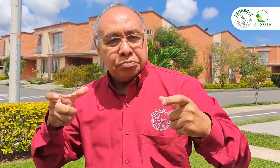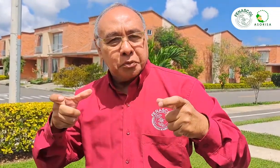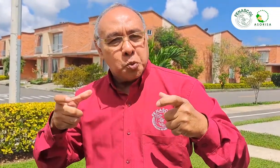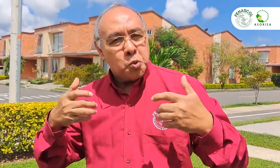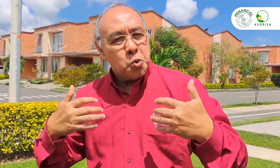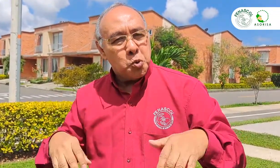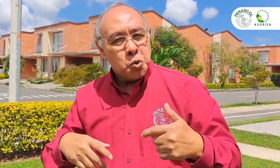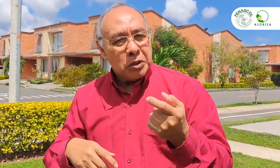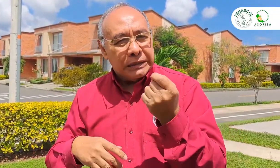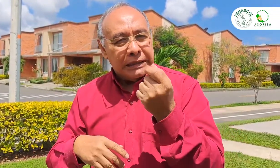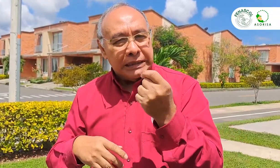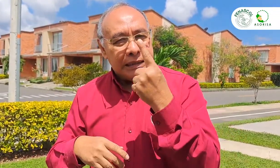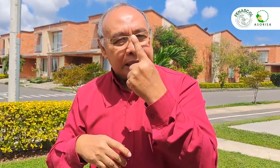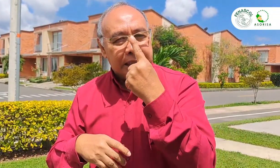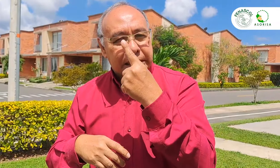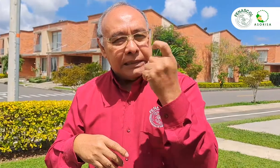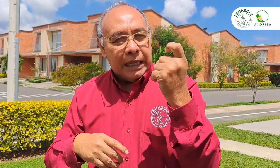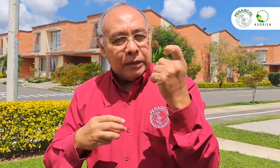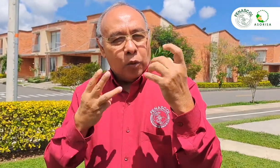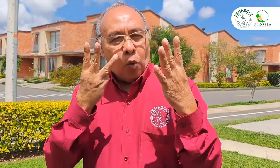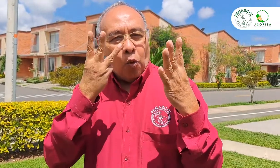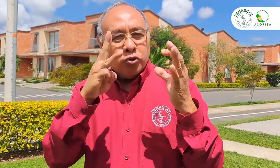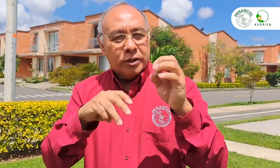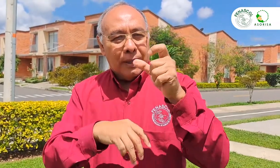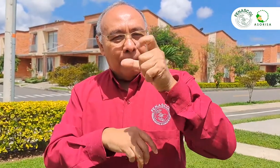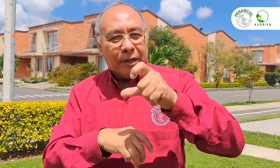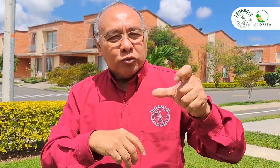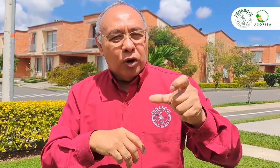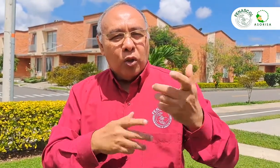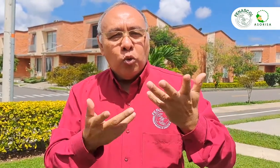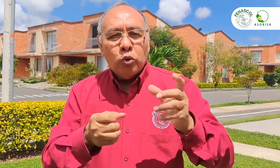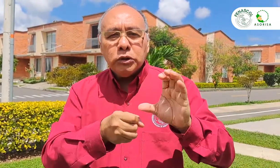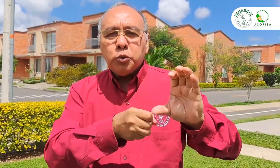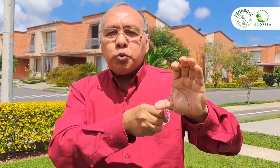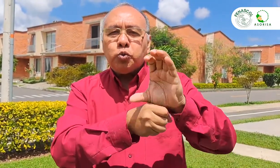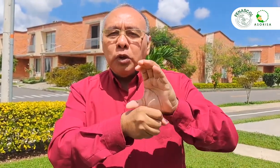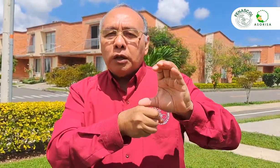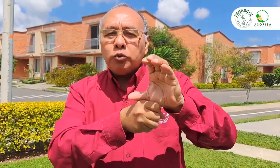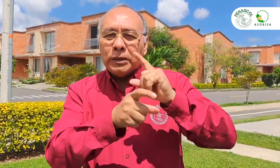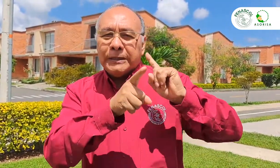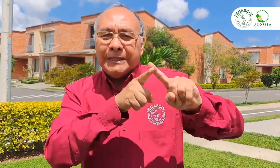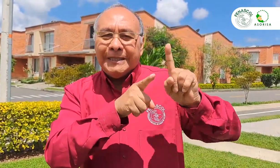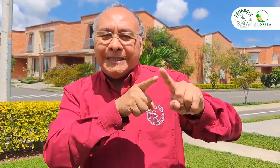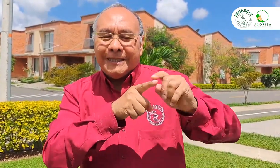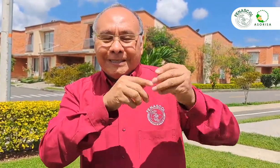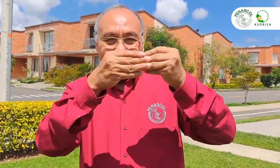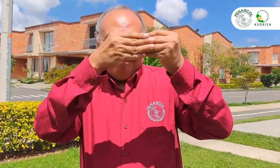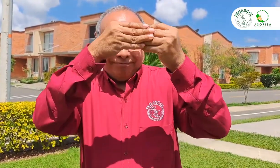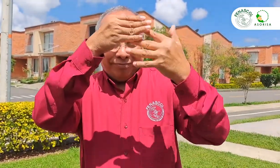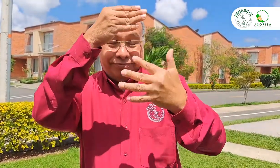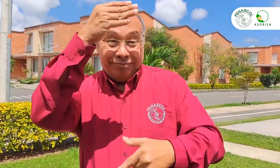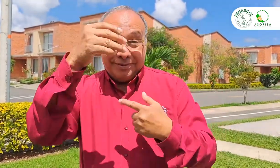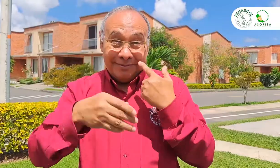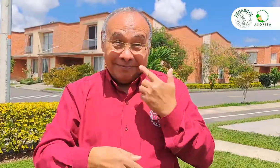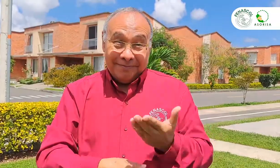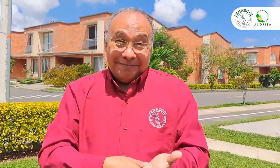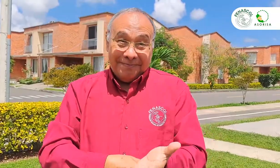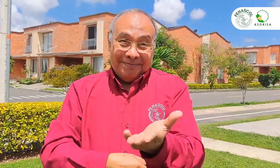han inscrito alrededor de 180 personas. Miremos desde qué ciudades provienen estas personas.